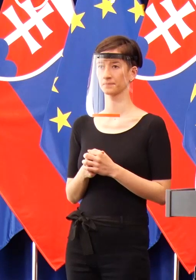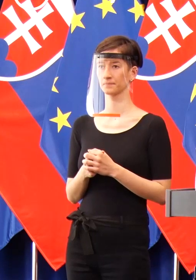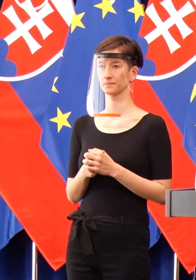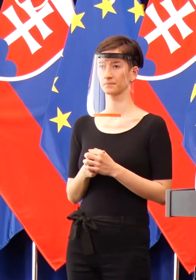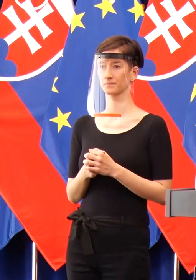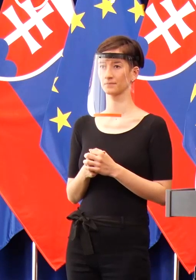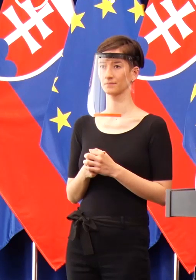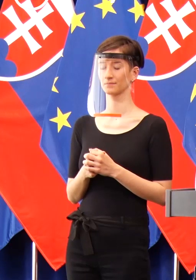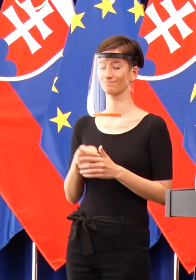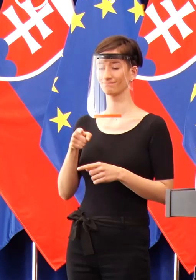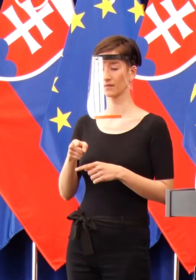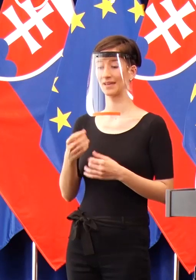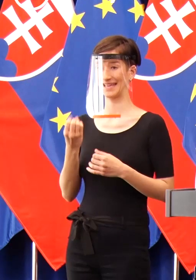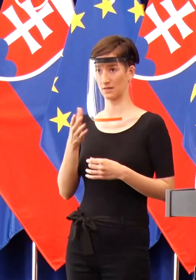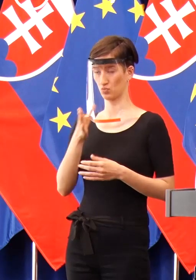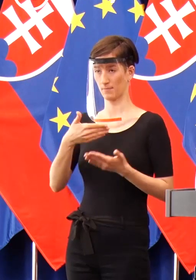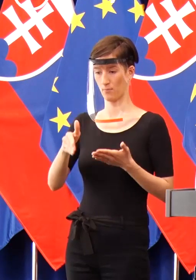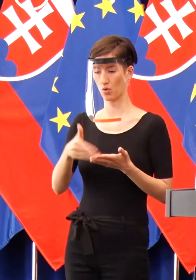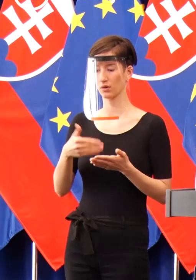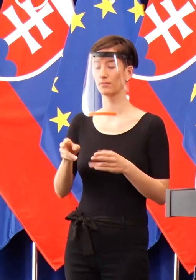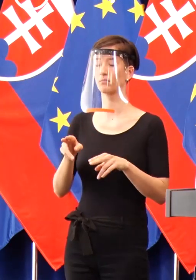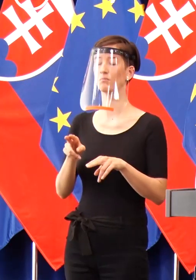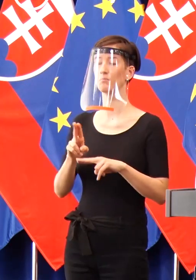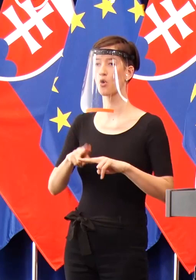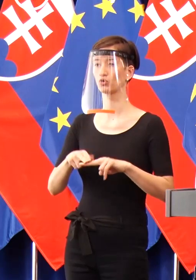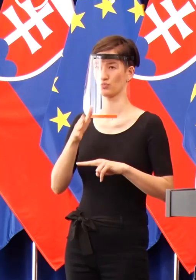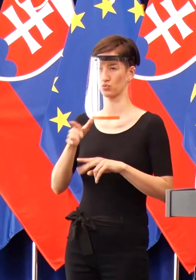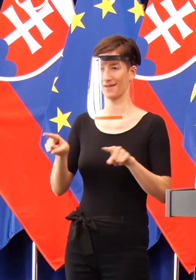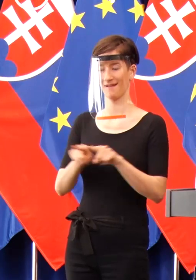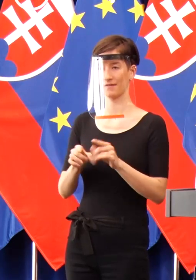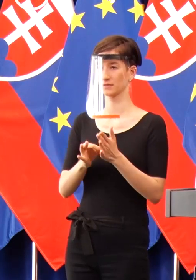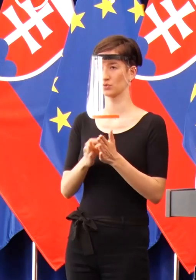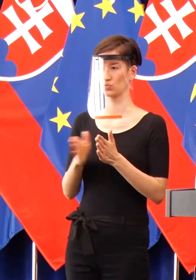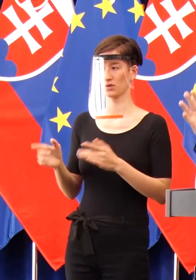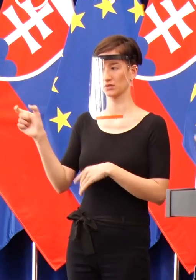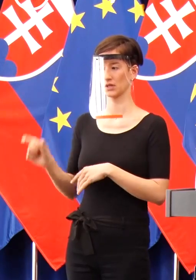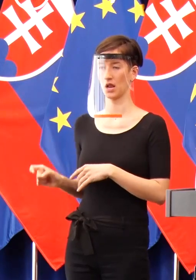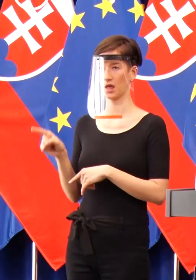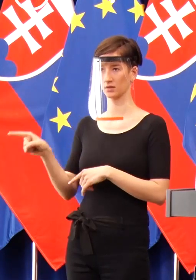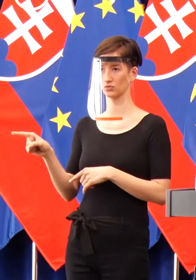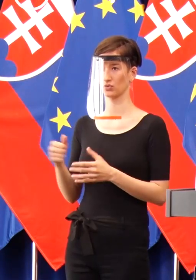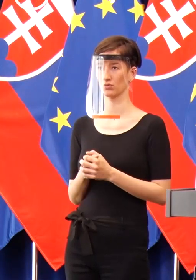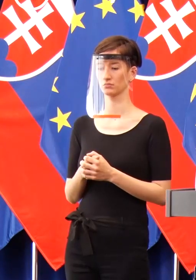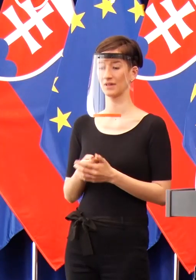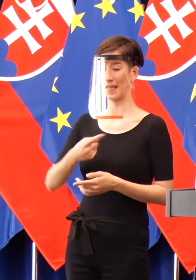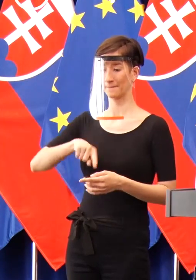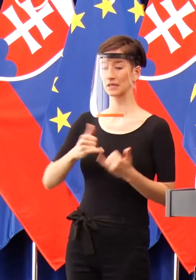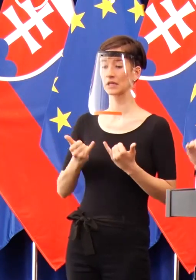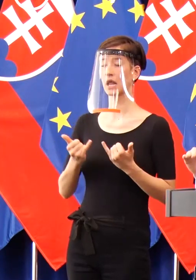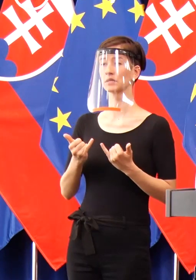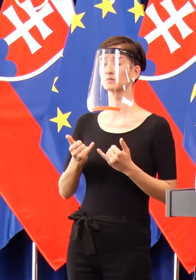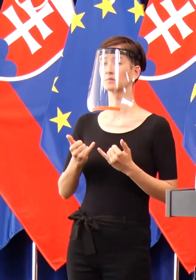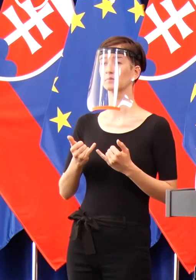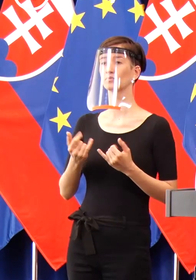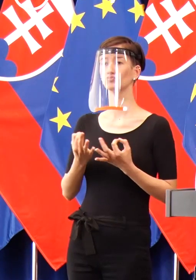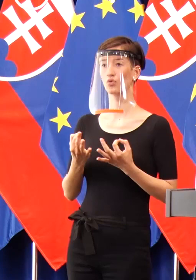takisto začínali aj tam. My však máme náskok v tom, že máme rúška. Máme pravidla v obchodoch. O 40